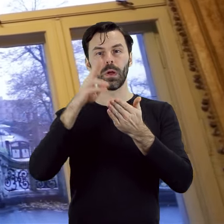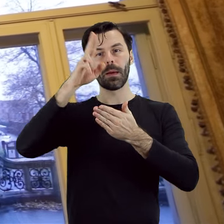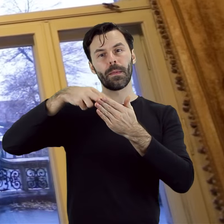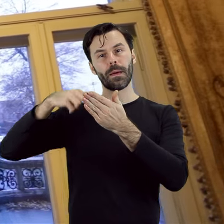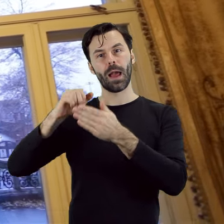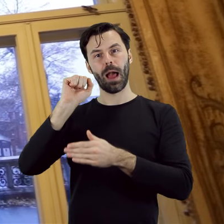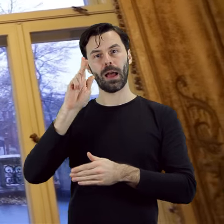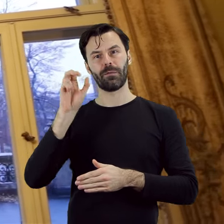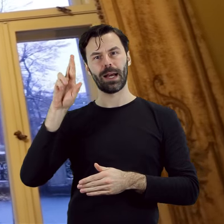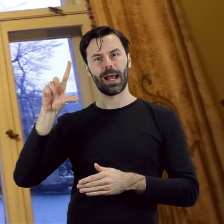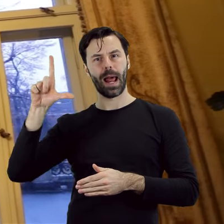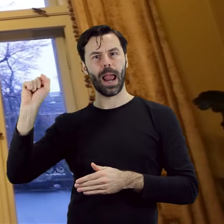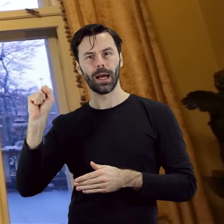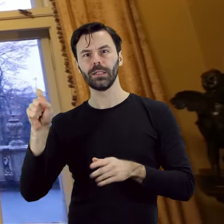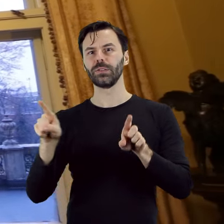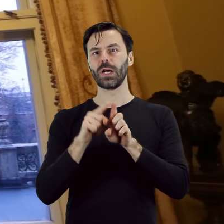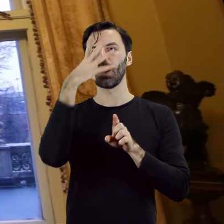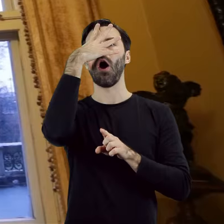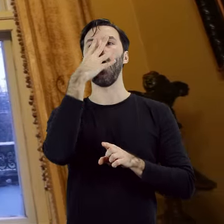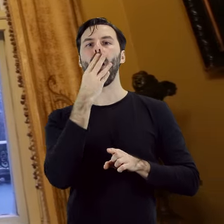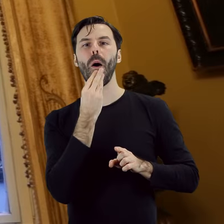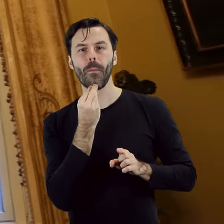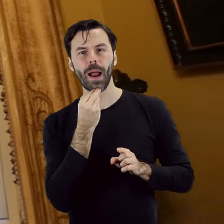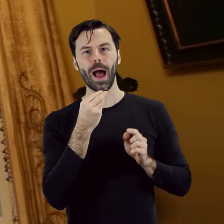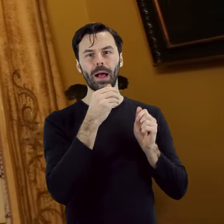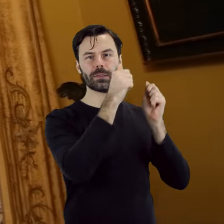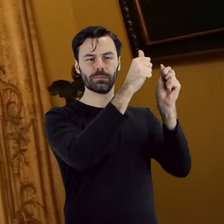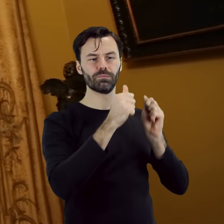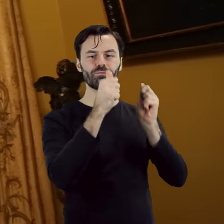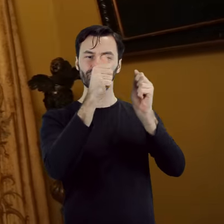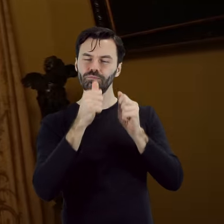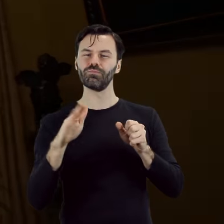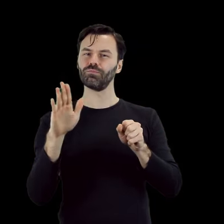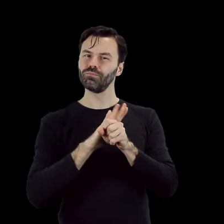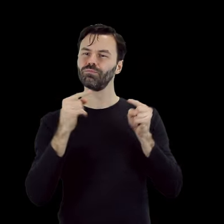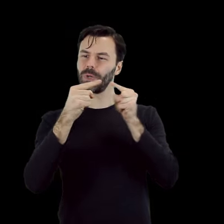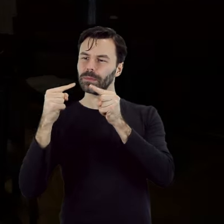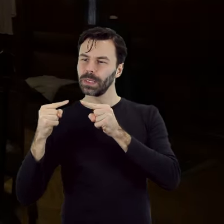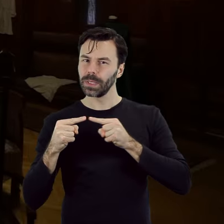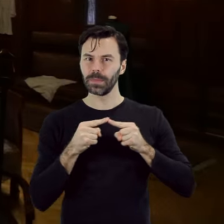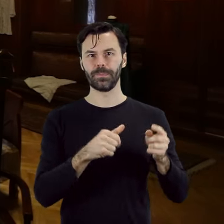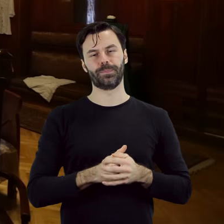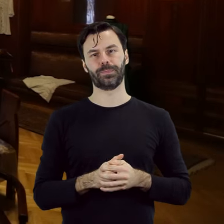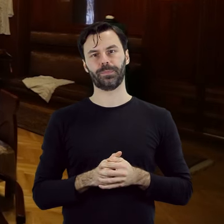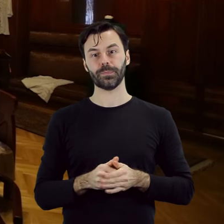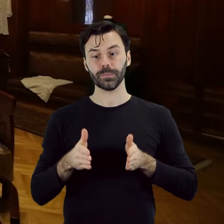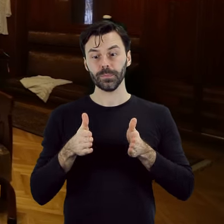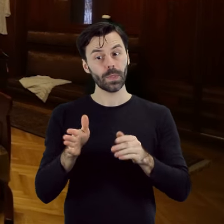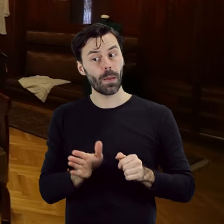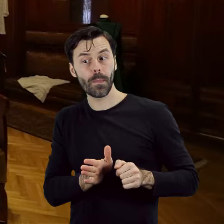wraz z kolekcją obrazów, dopełniają wystroju wnętrza. Na prawo od buduaru znajduje